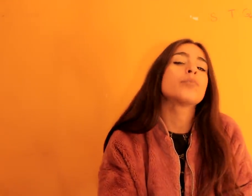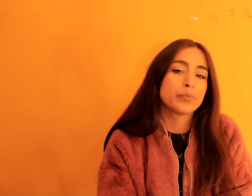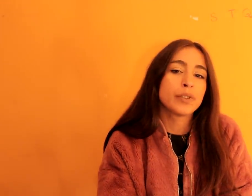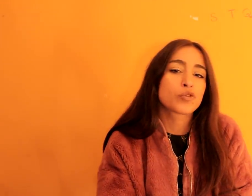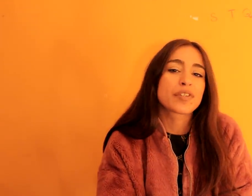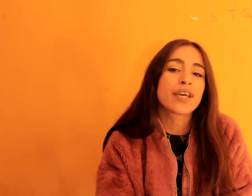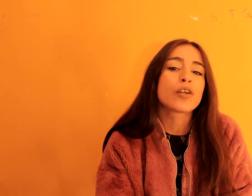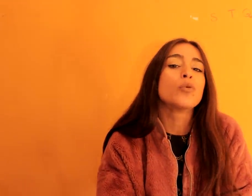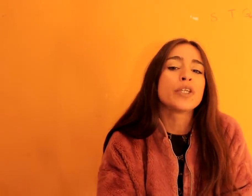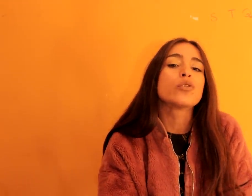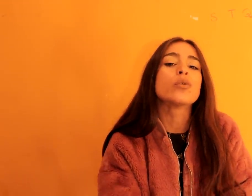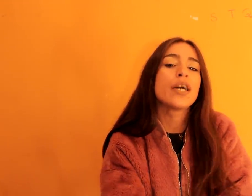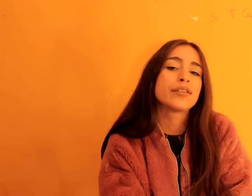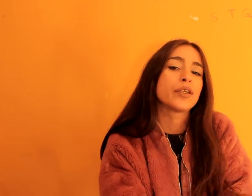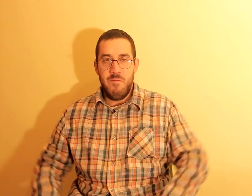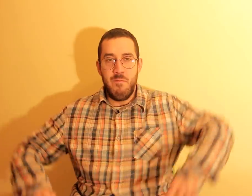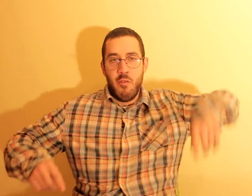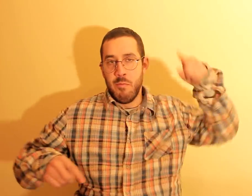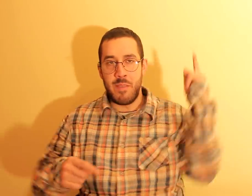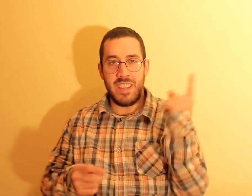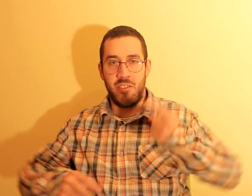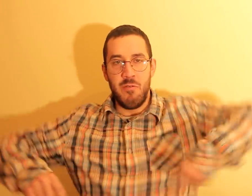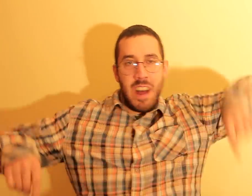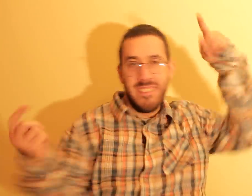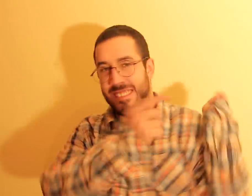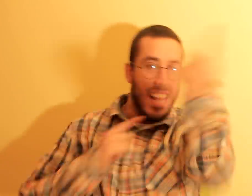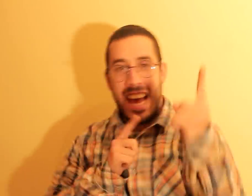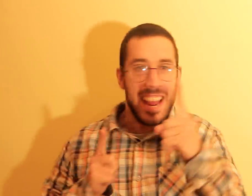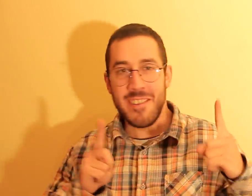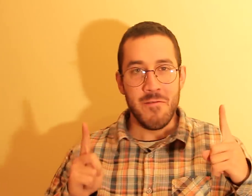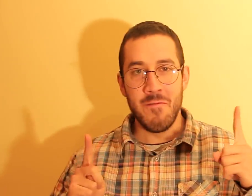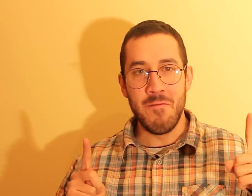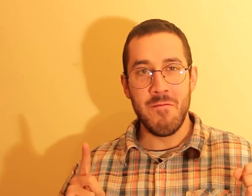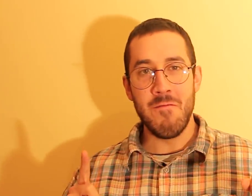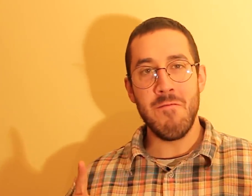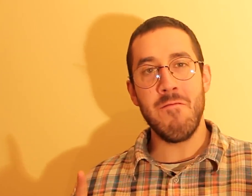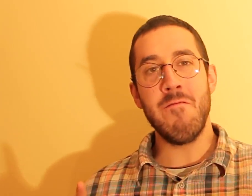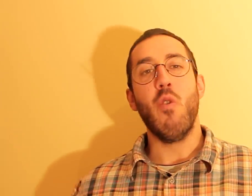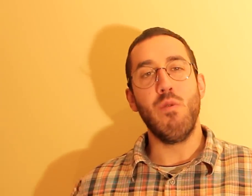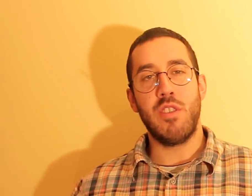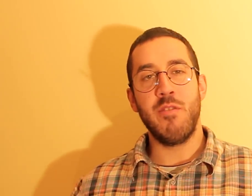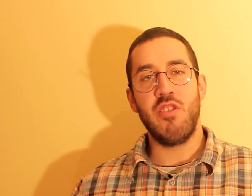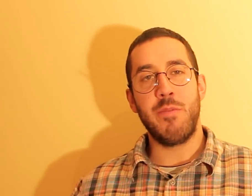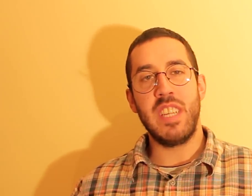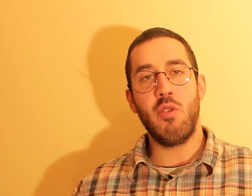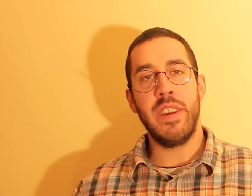vamos passar ao momento antero. Momento antero! O último de 2018.